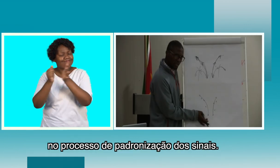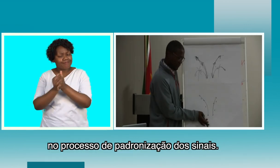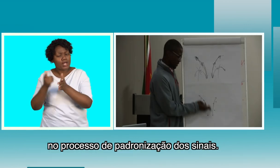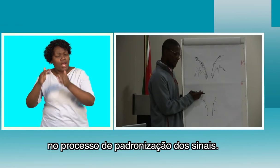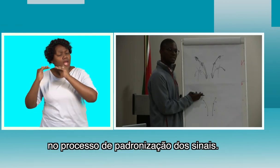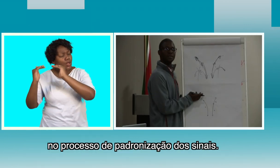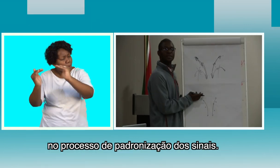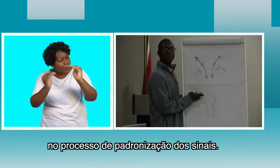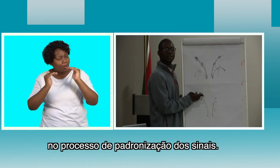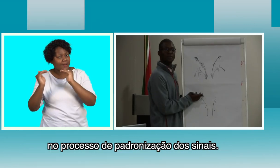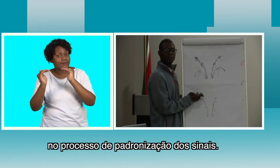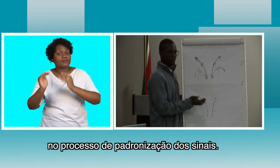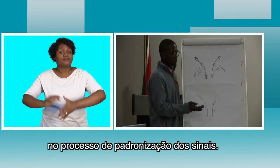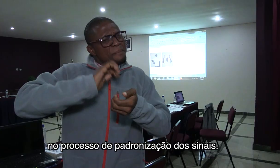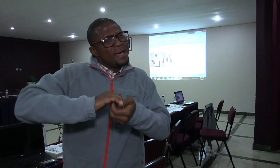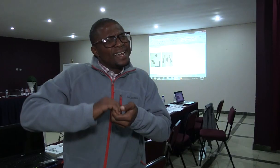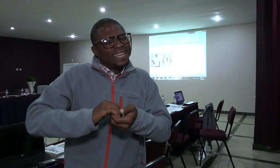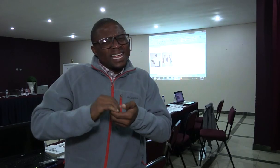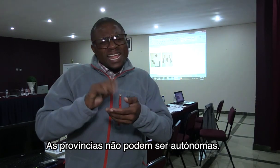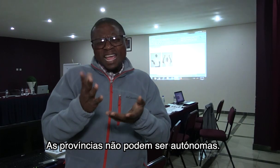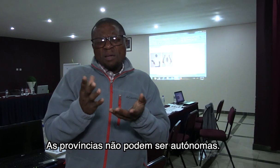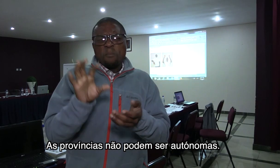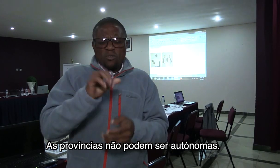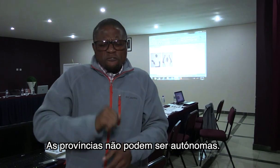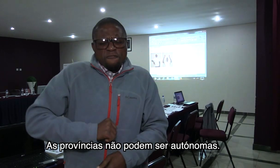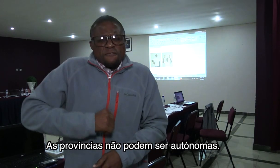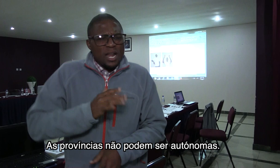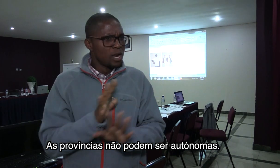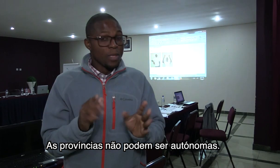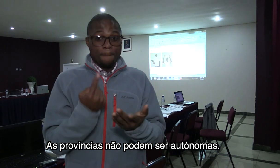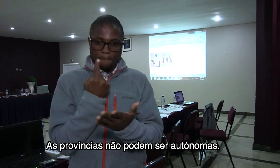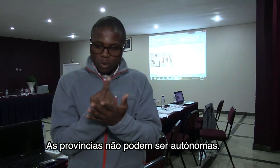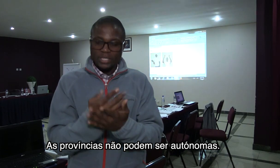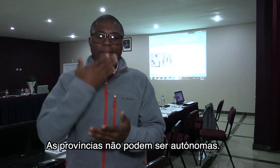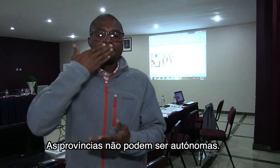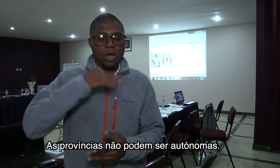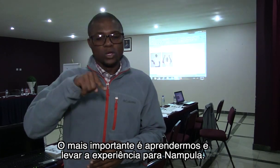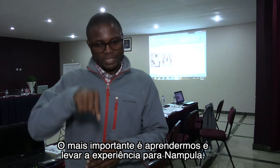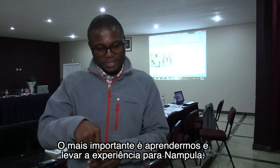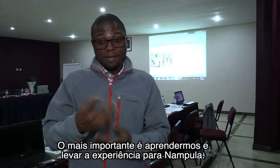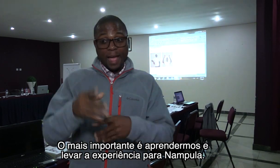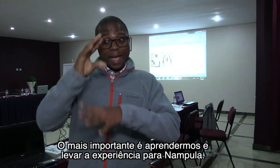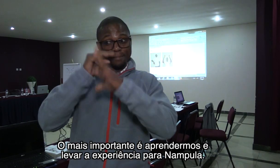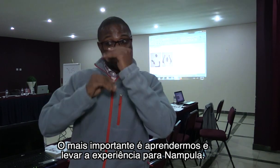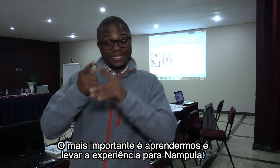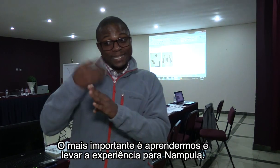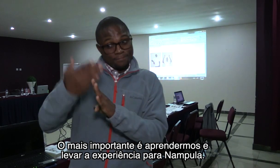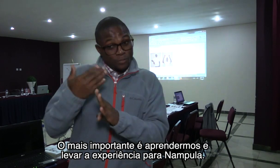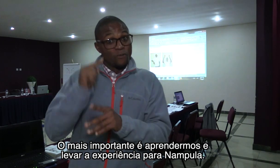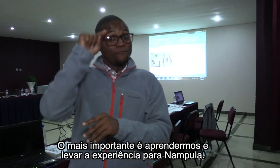processo de padronização dos sinais. As províncias não podem ser autónomas. O mais importante é aprendermos